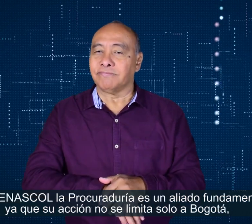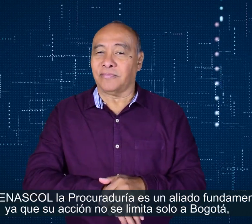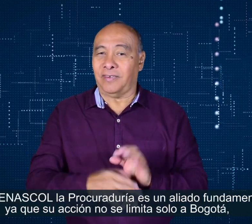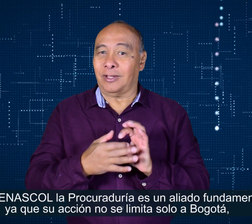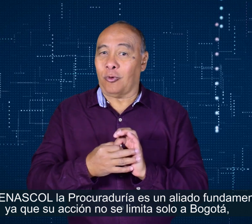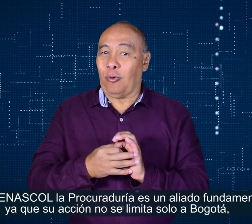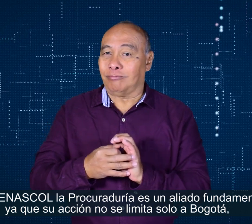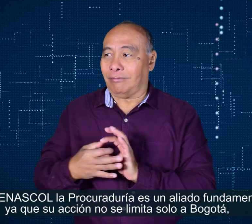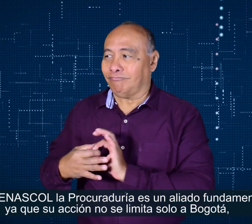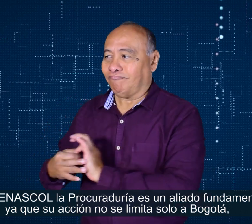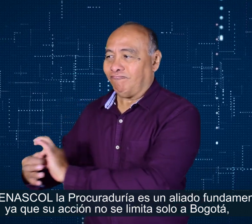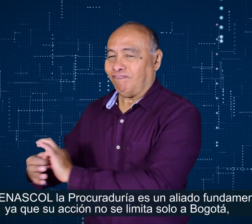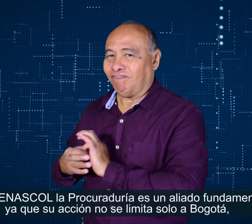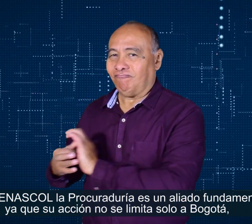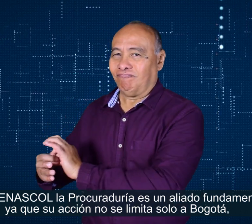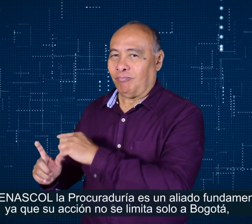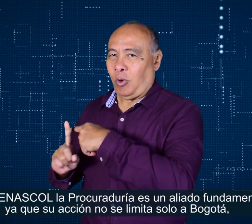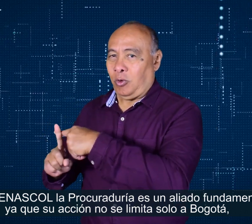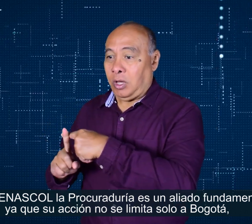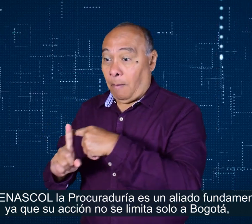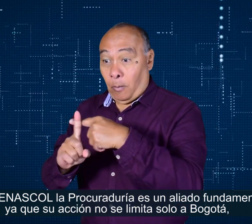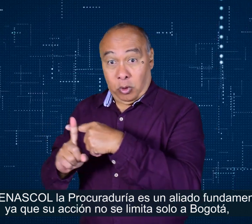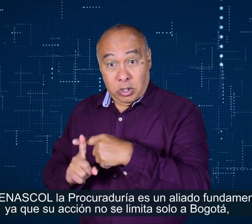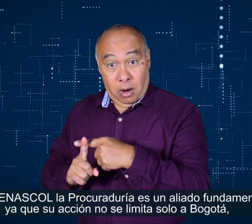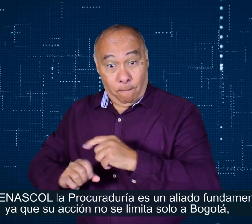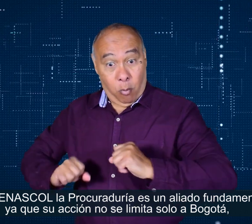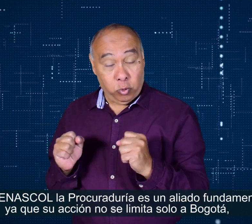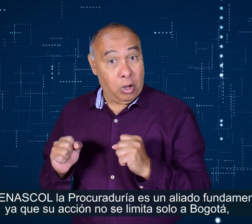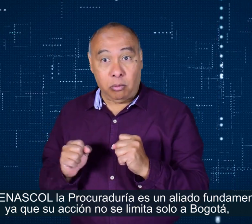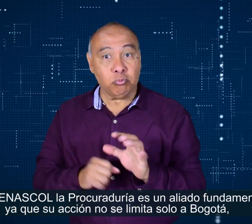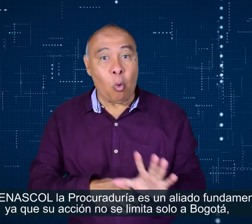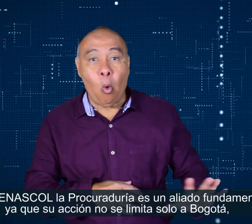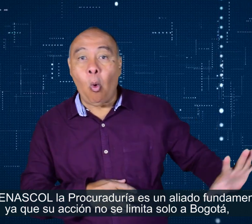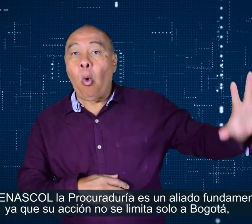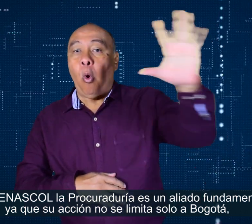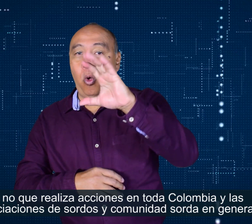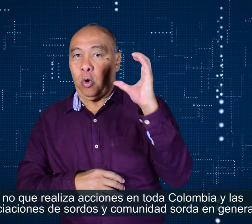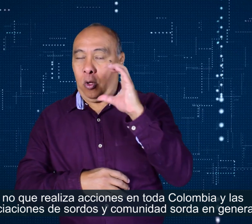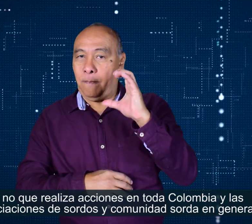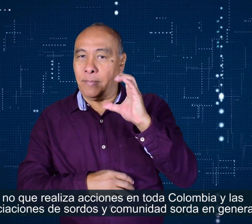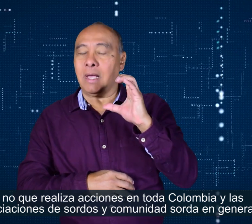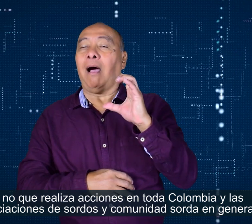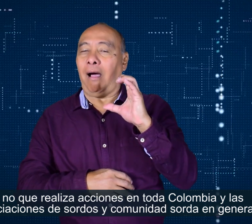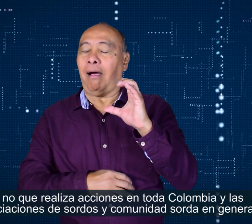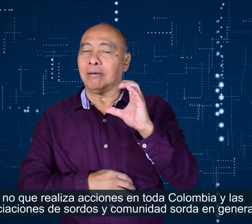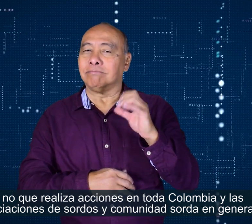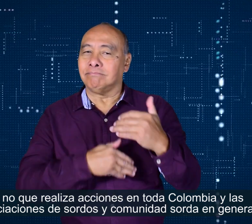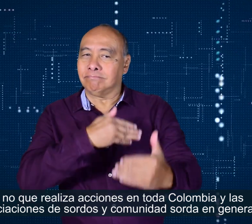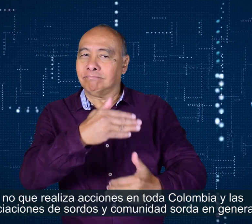Para FENASCOL, la Procuraduría es un aliado fundamental, ya que su acción no se limita solo a Bogotá, sino que realiza